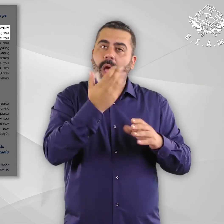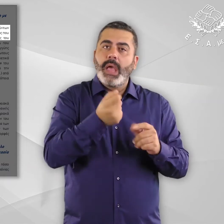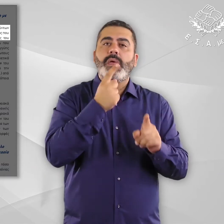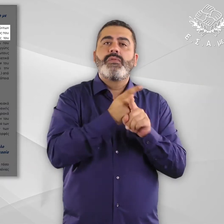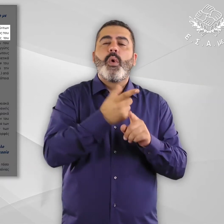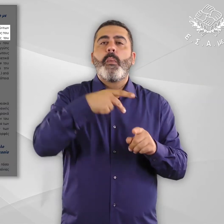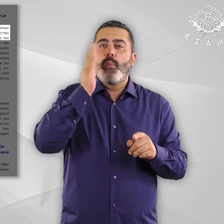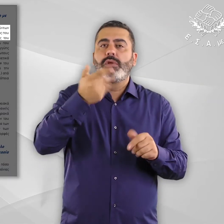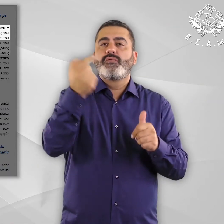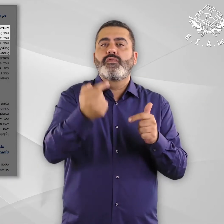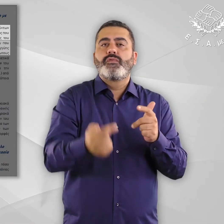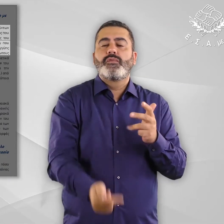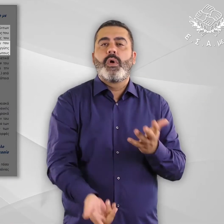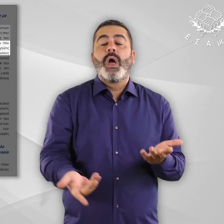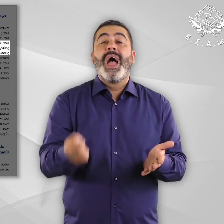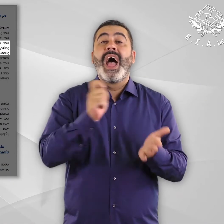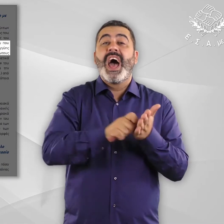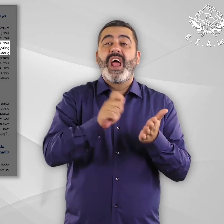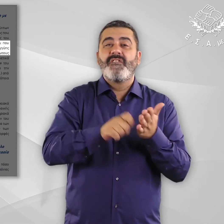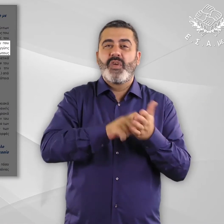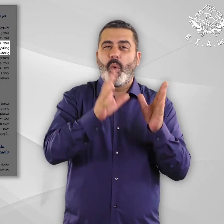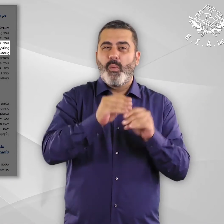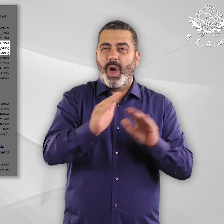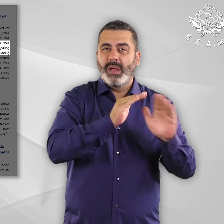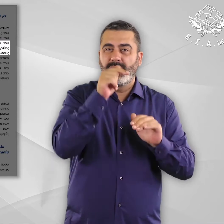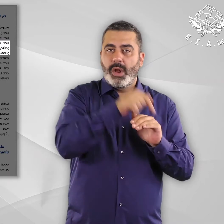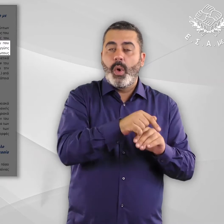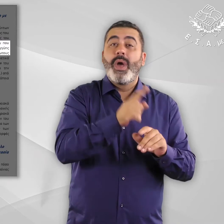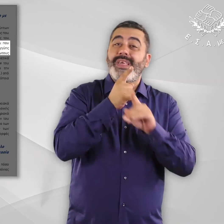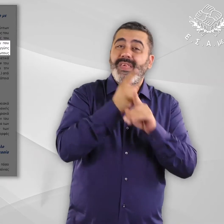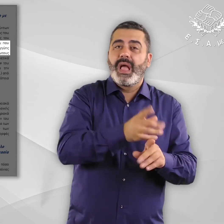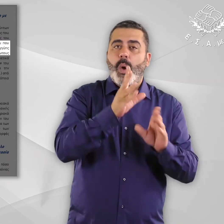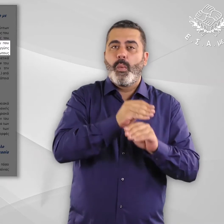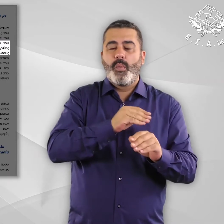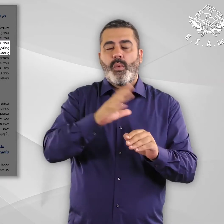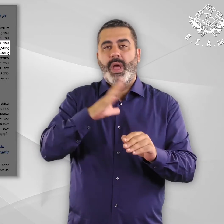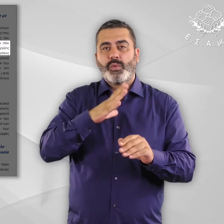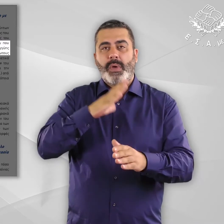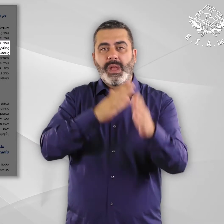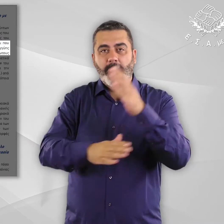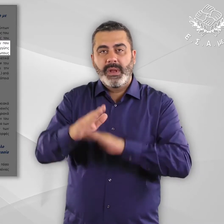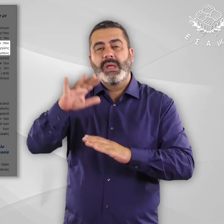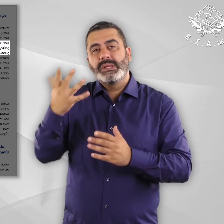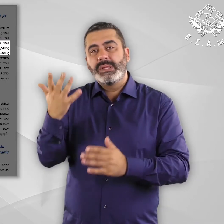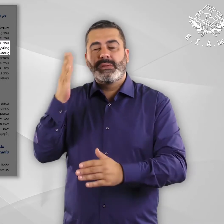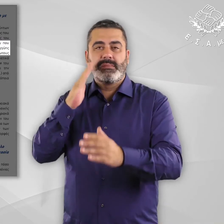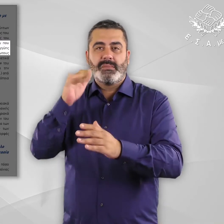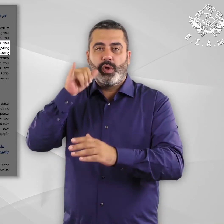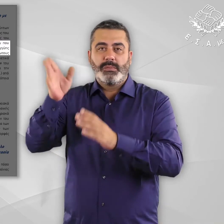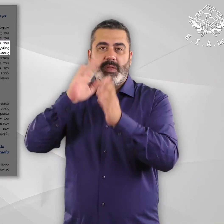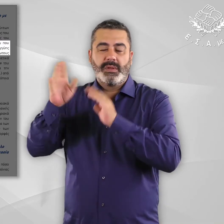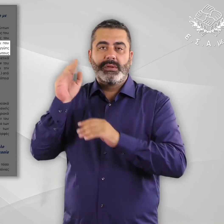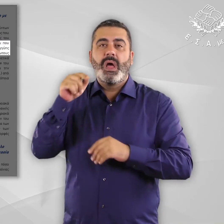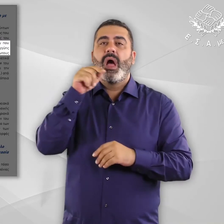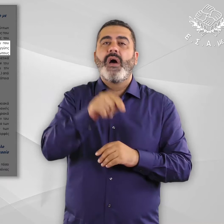υποβολής του ετήματός τους. Το ειδικό γραφείο της υπηρεσίας ασύλου που εξυπηρετεί αποκλειστικά ευάλωτα άτομα παρένθεση